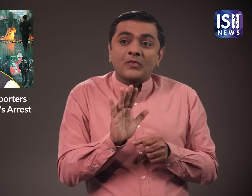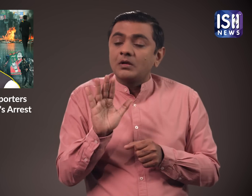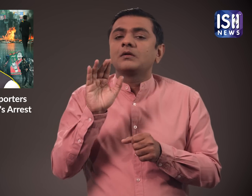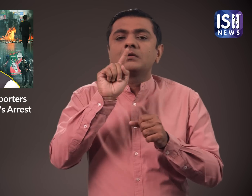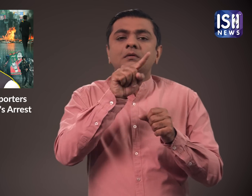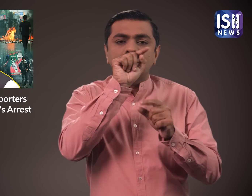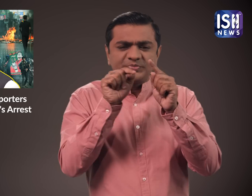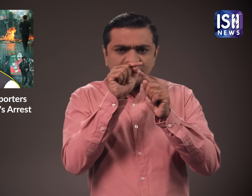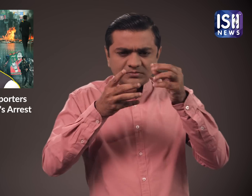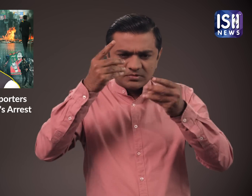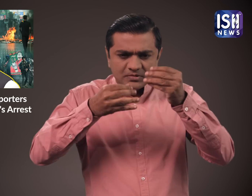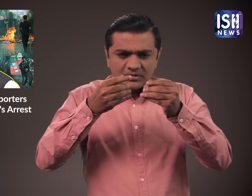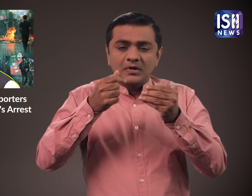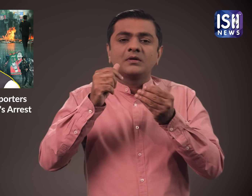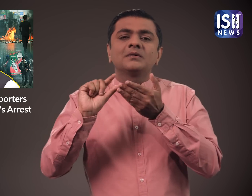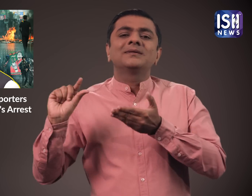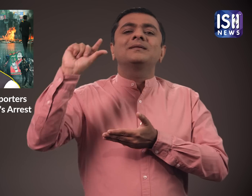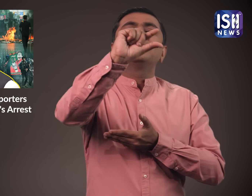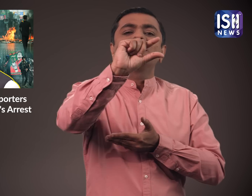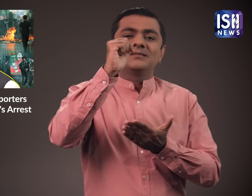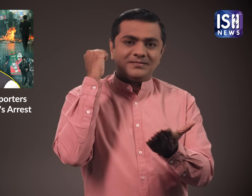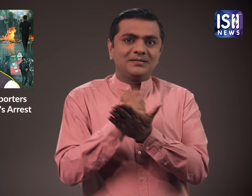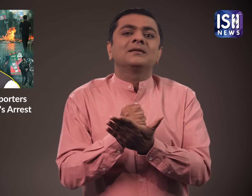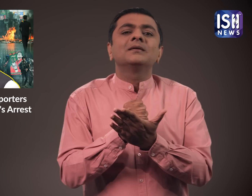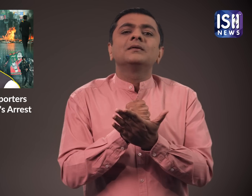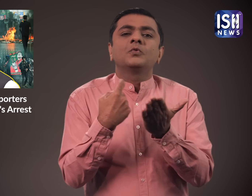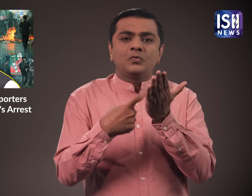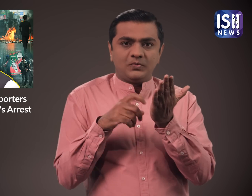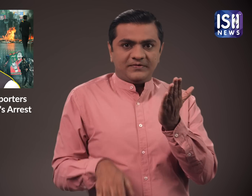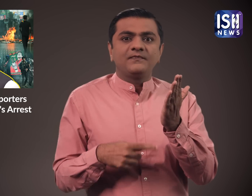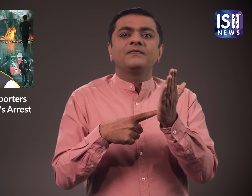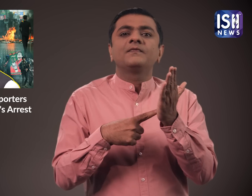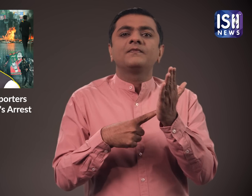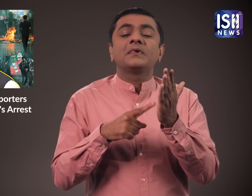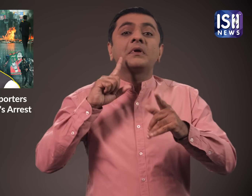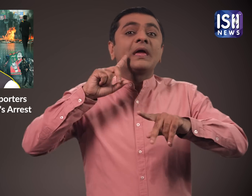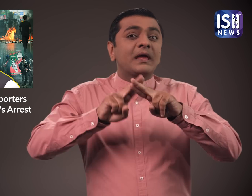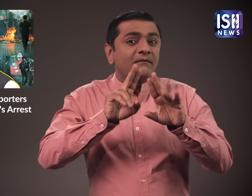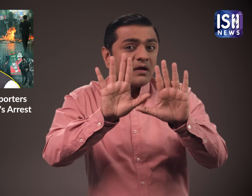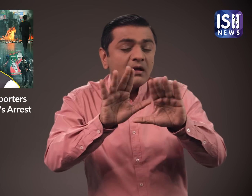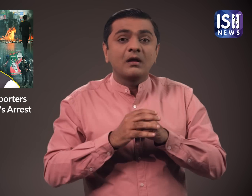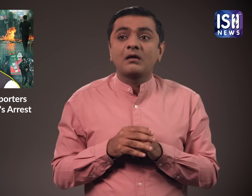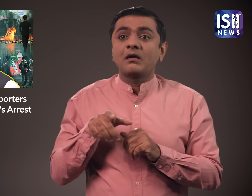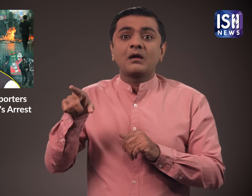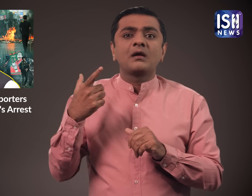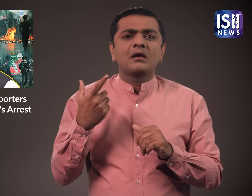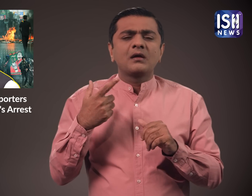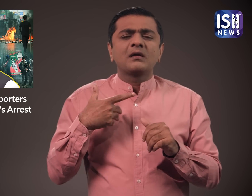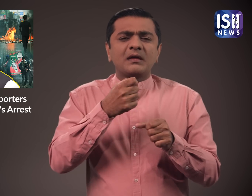चाते है तो उन्हें मूल्या का कुछ प्रतिशत देना होता है यदि वे उपभार नहीं रखना चाते है तो उन्हें खजाने को दे दिया चाता है हाला कि अगर वे